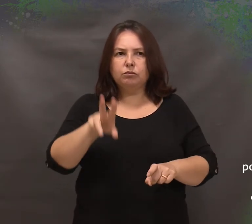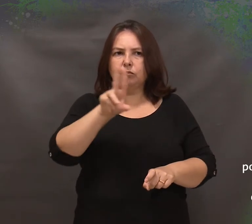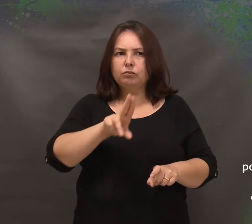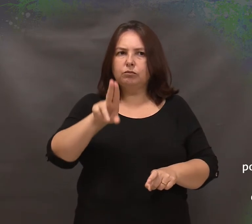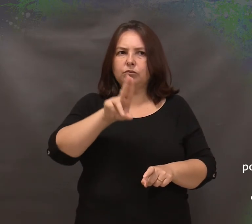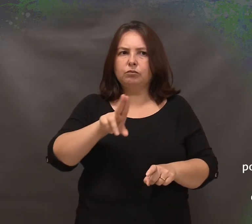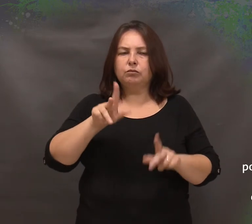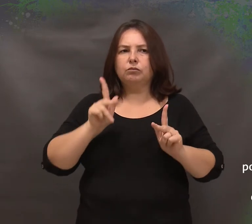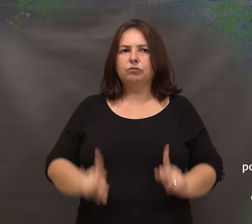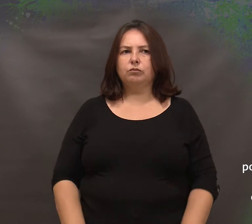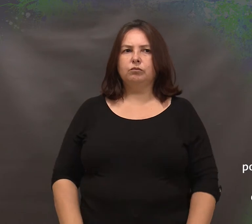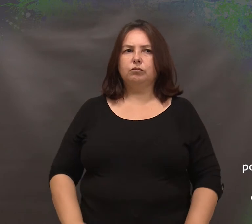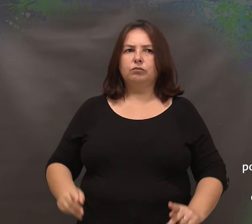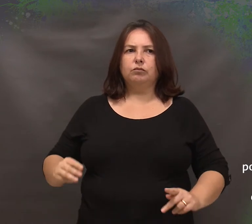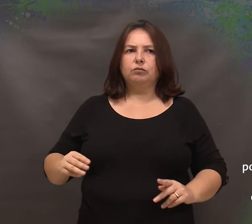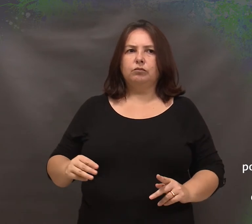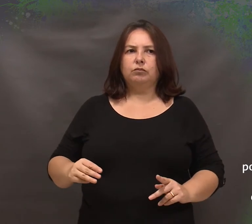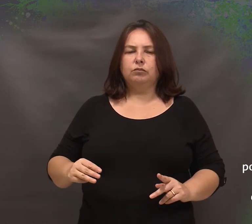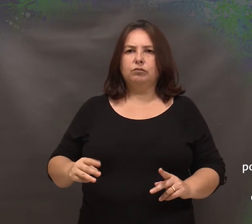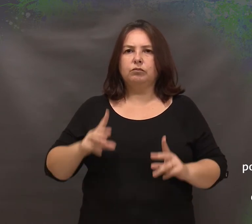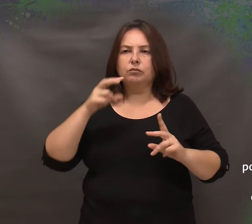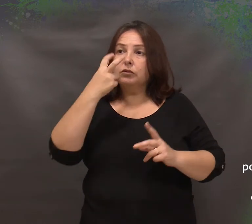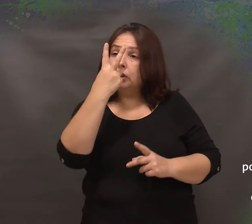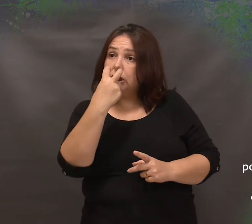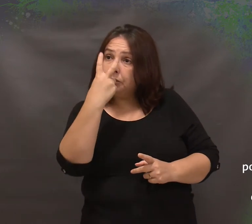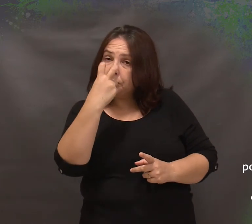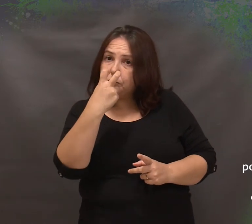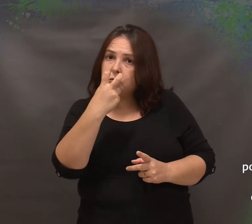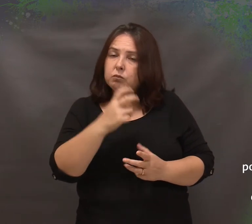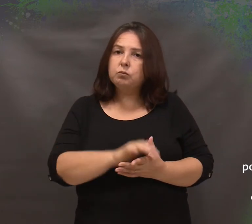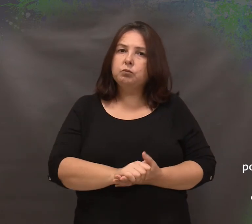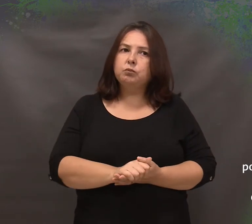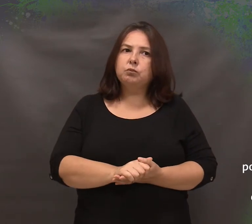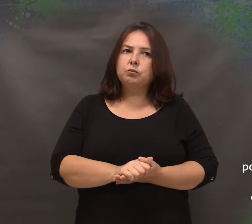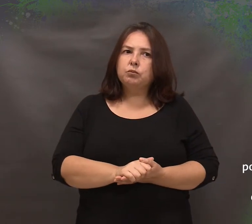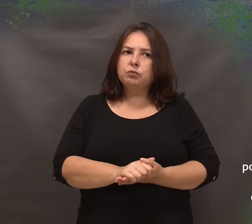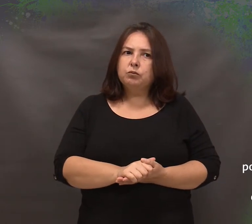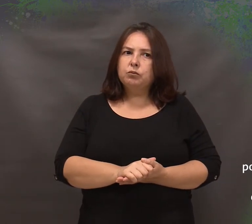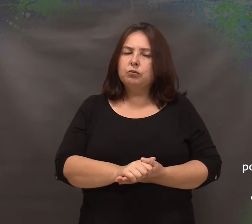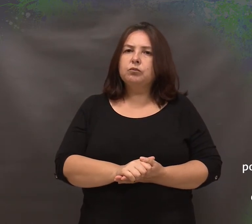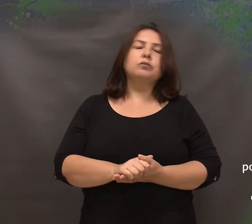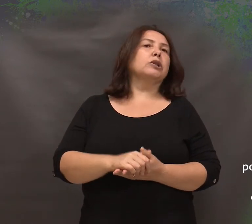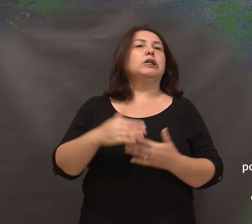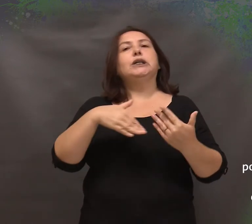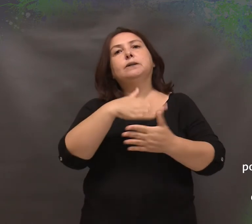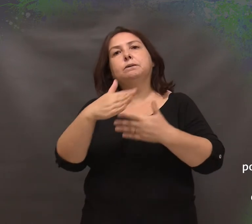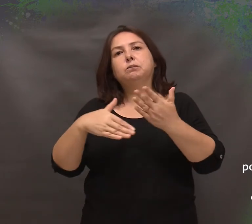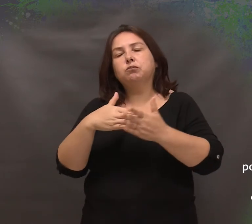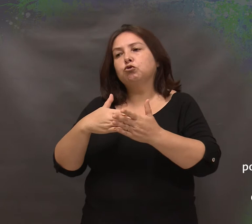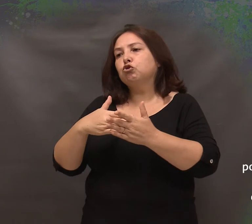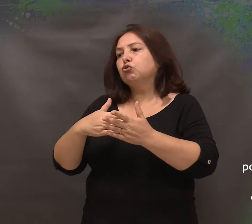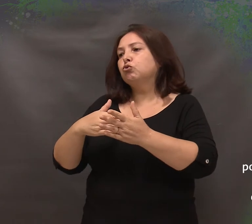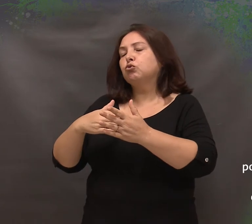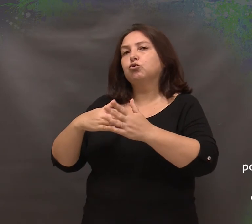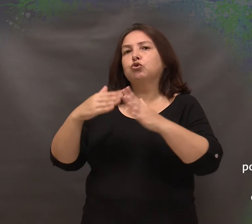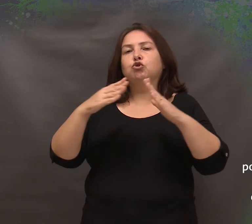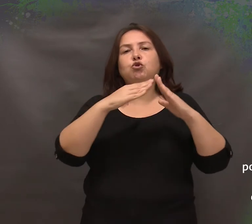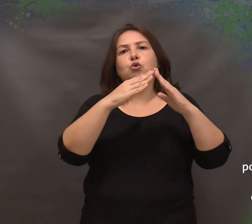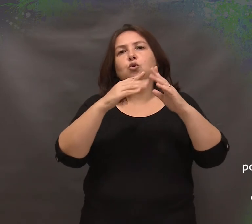computador para a utilização da pessoa portadora de deficiência visual em lan houses, cybercafé e estabelecimentos